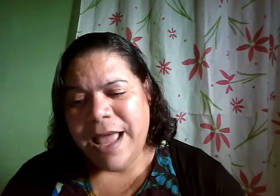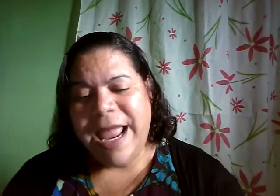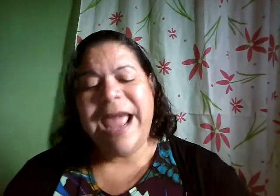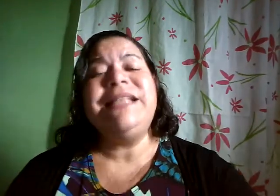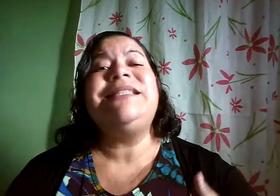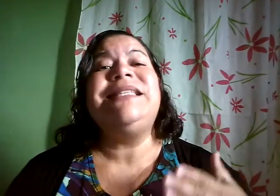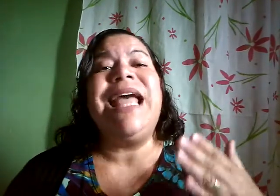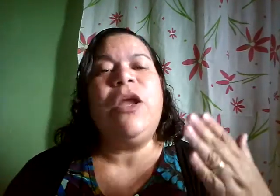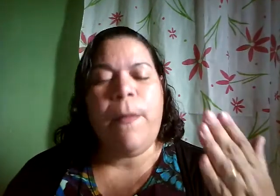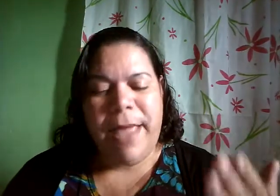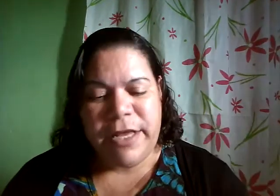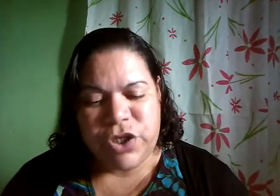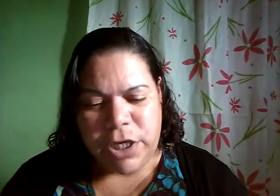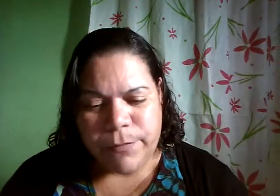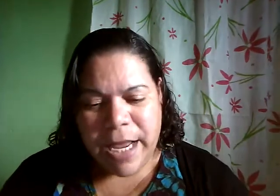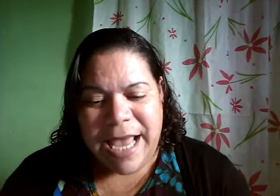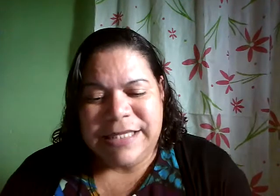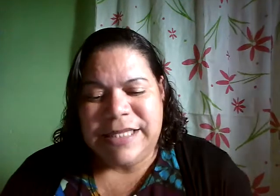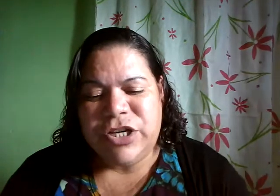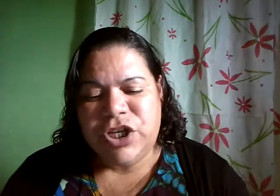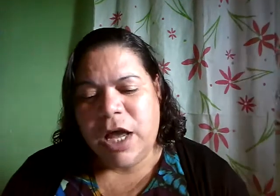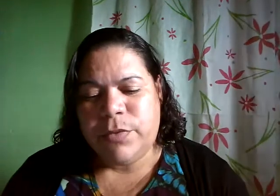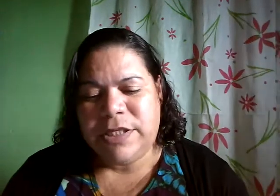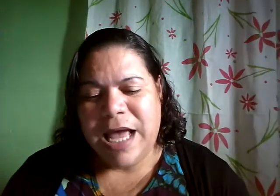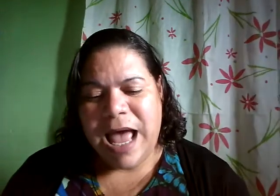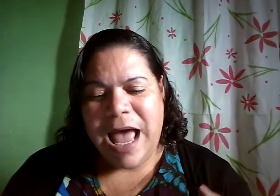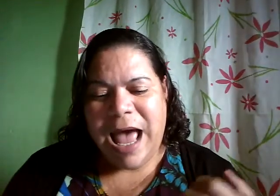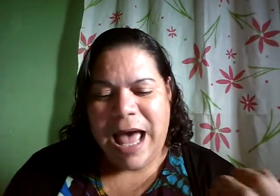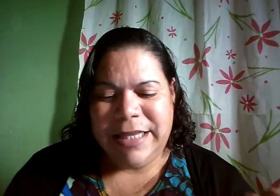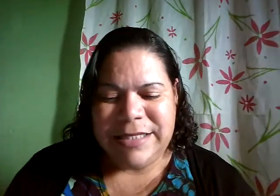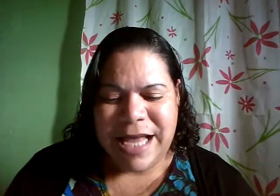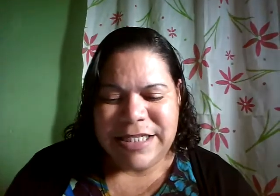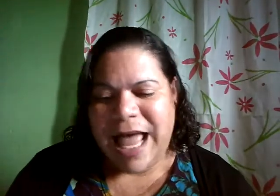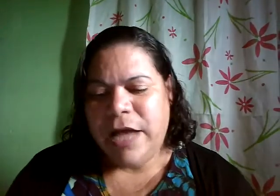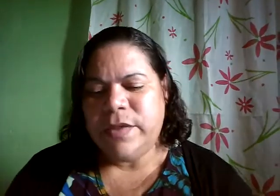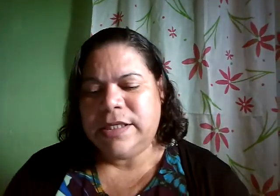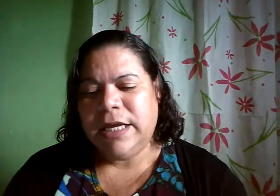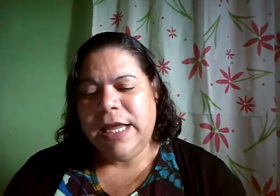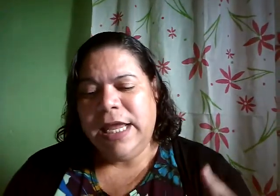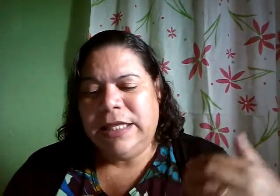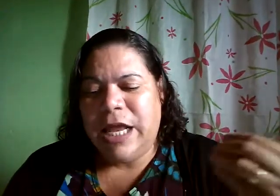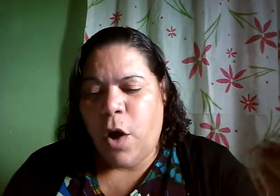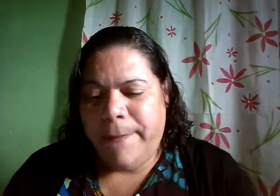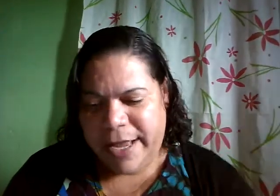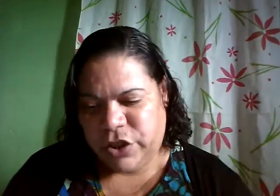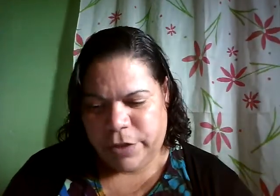exteriormente estejamos a desgastar-nos interiormente.